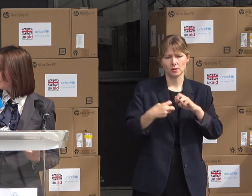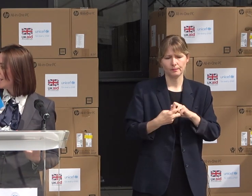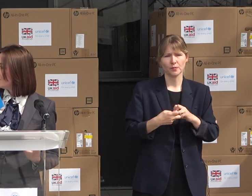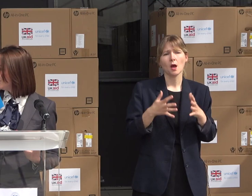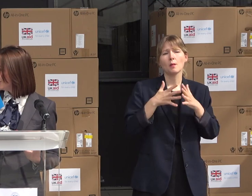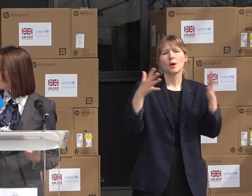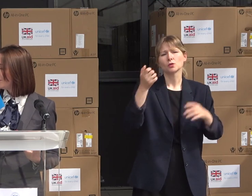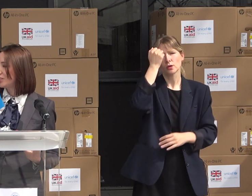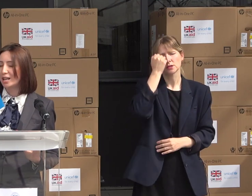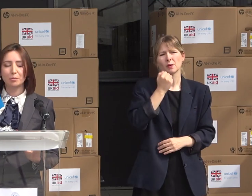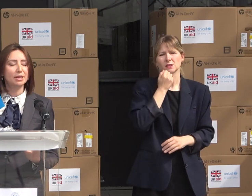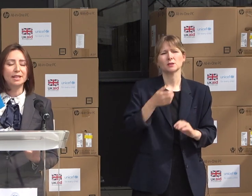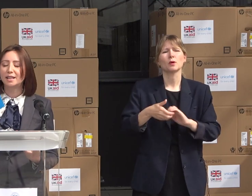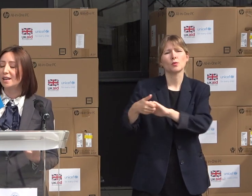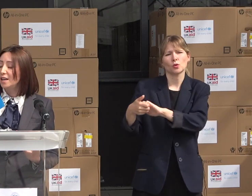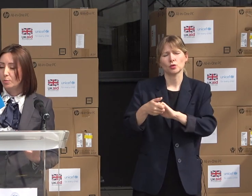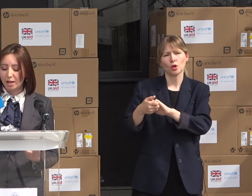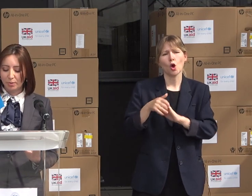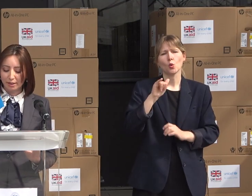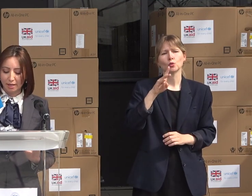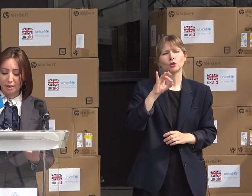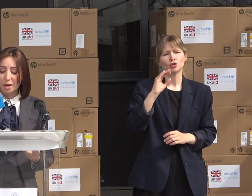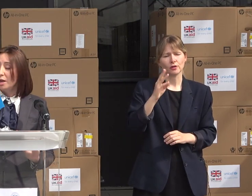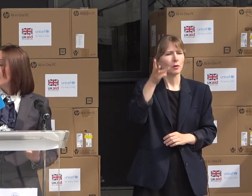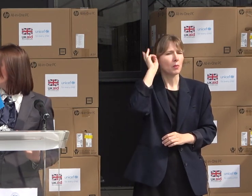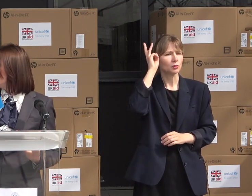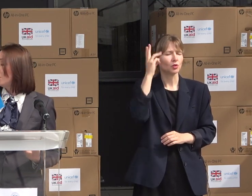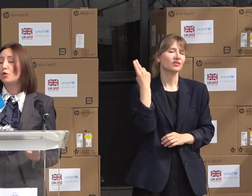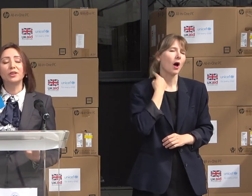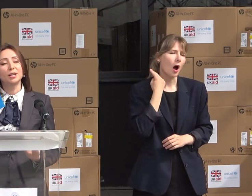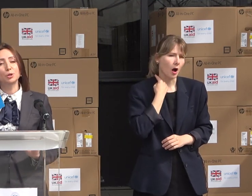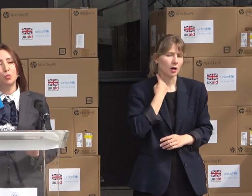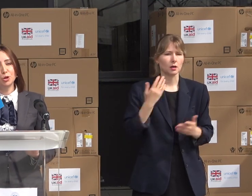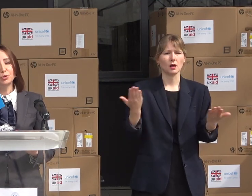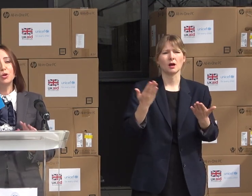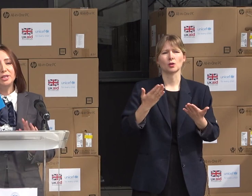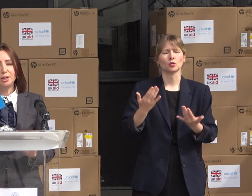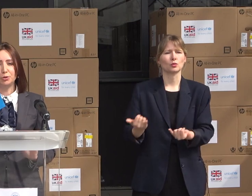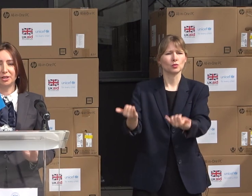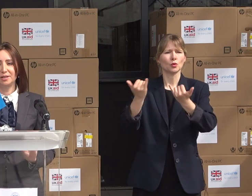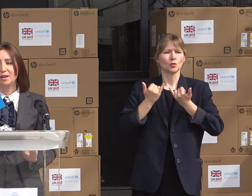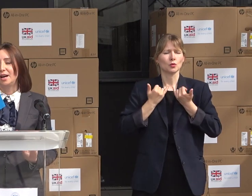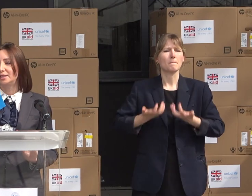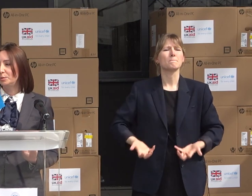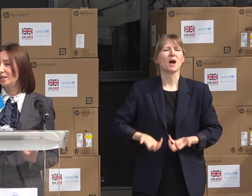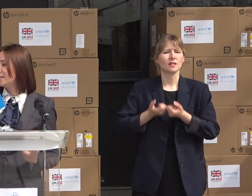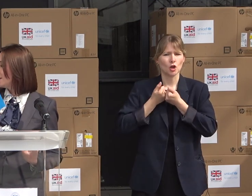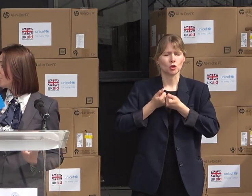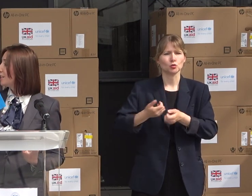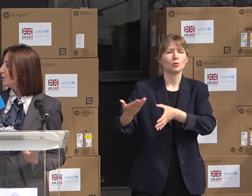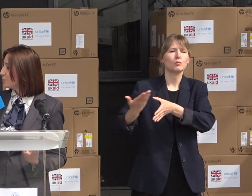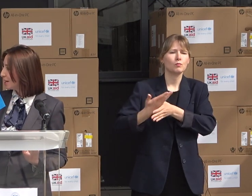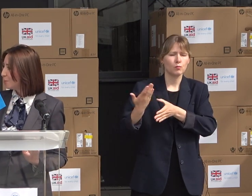noștri de la UNICEF și la Ambasada Marei Britaniei, care ne oferă suportul continuu atât